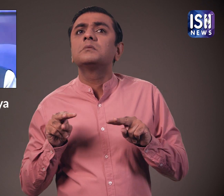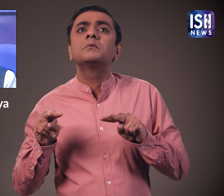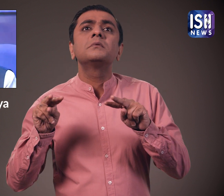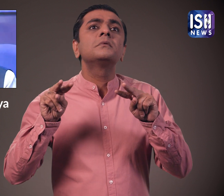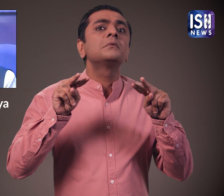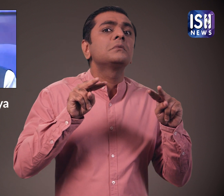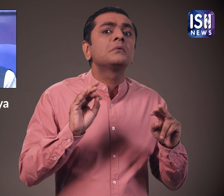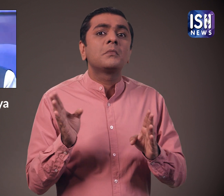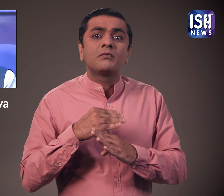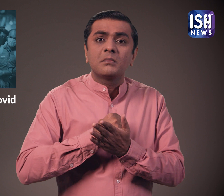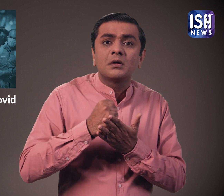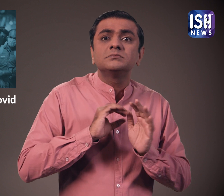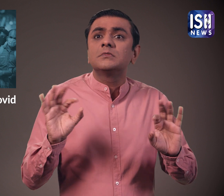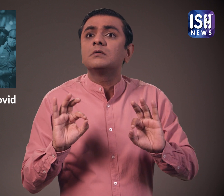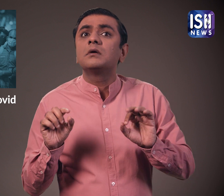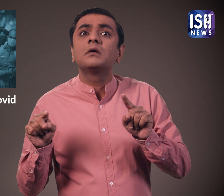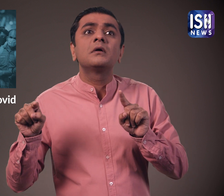में मौक ड्रिल का अवलोकन किया